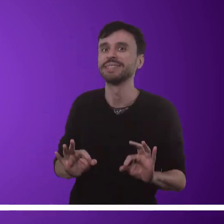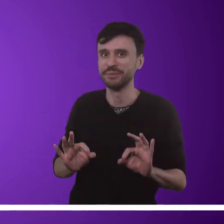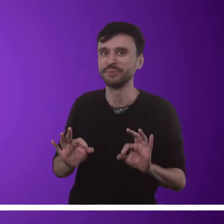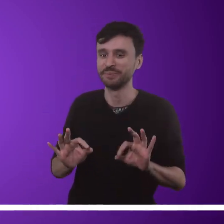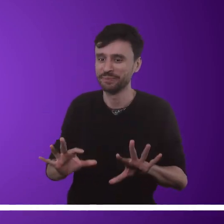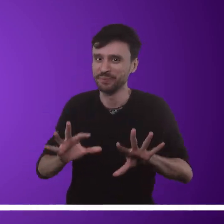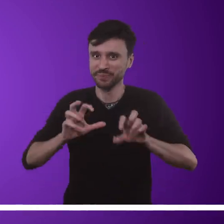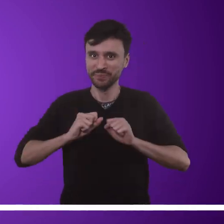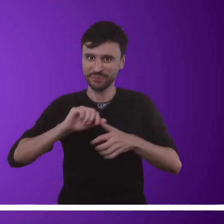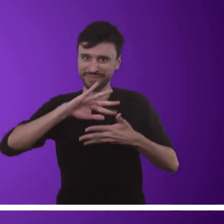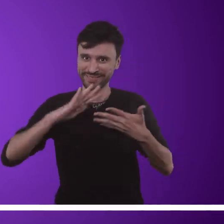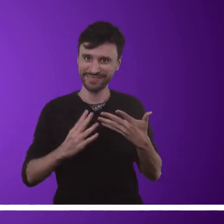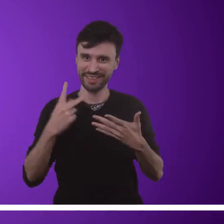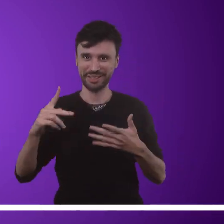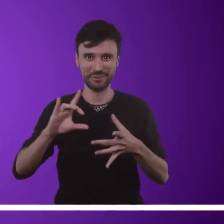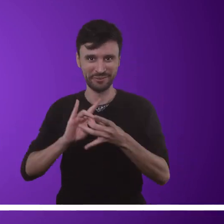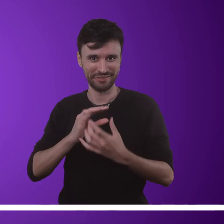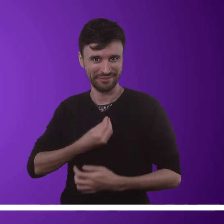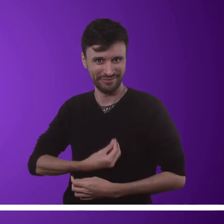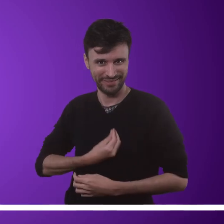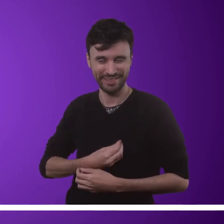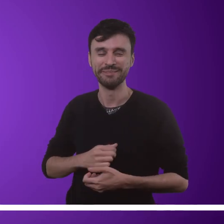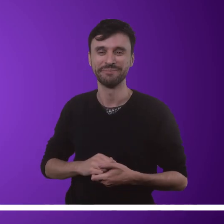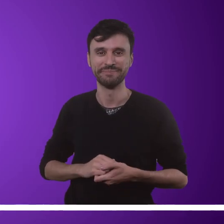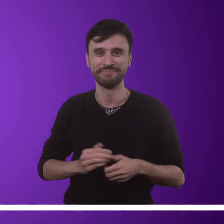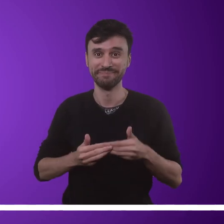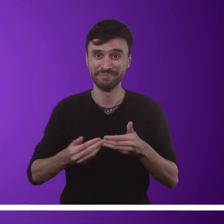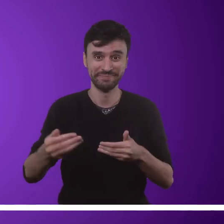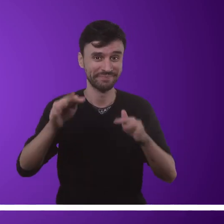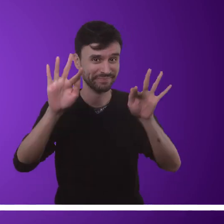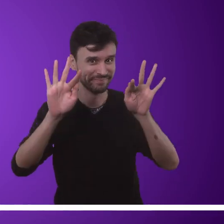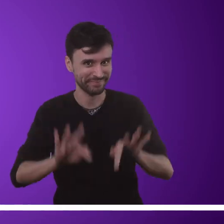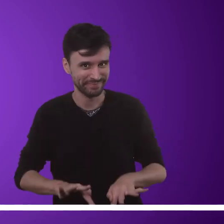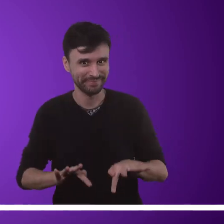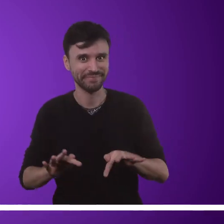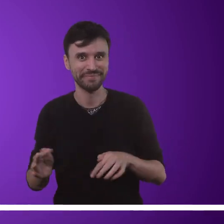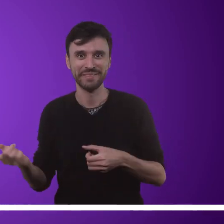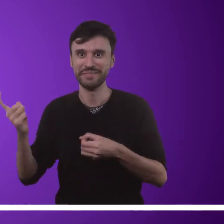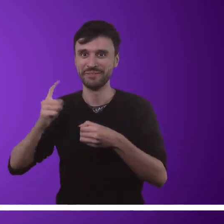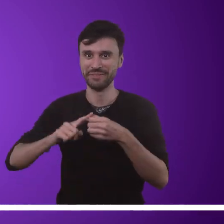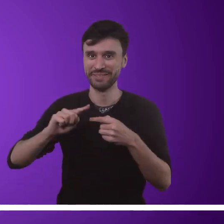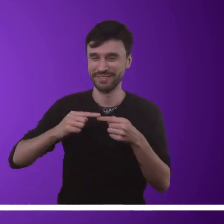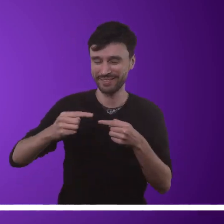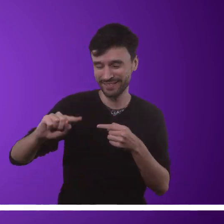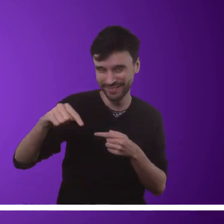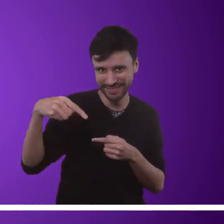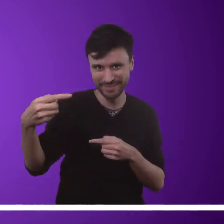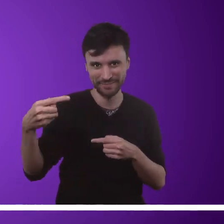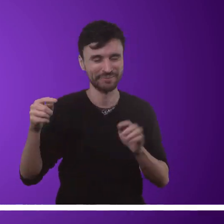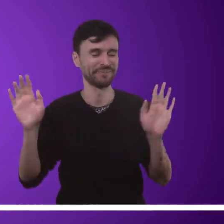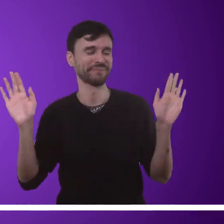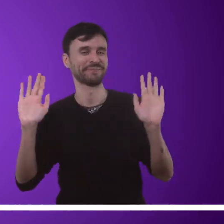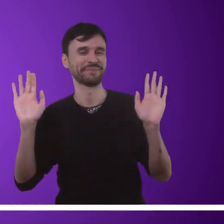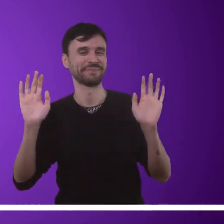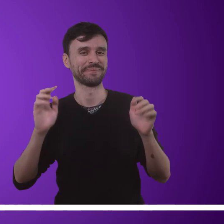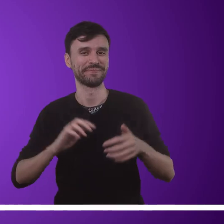hora de incorporar a Libras à sua vida. Bom, o vídeo de hoje vai ficando por aqui. Nós voltamos na próxima semana. Até lá!